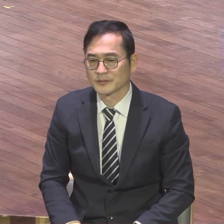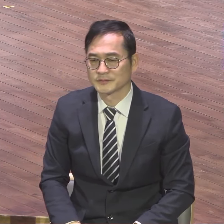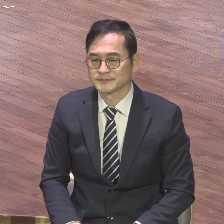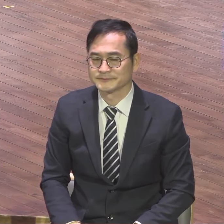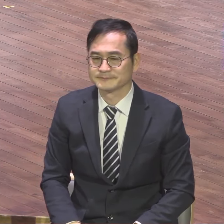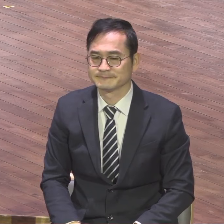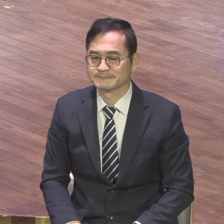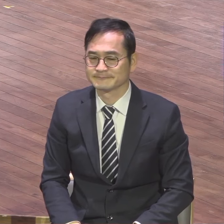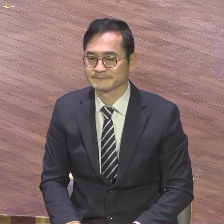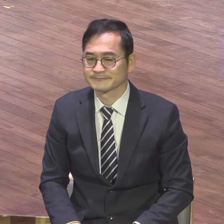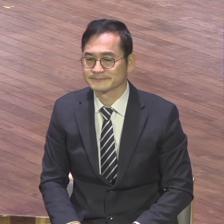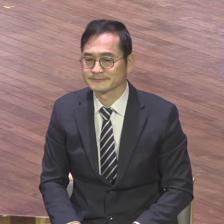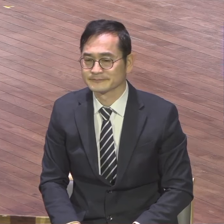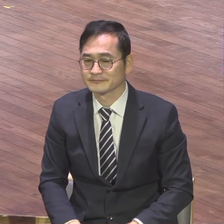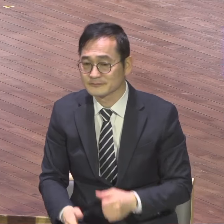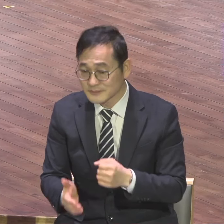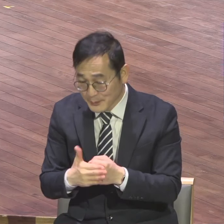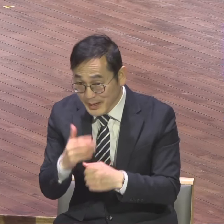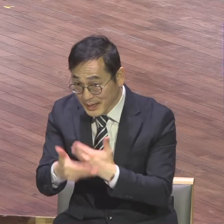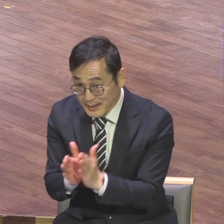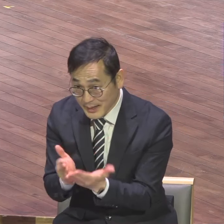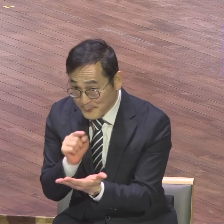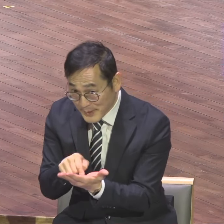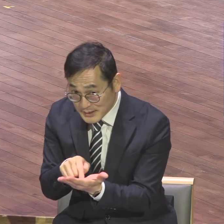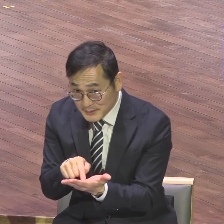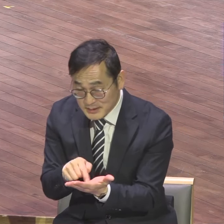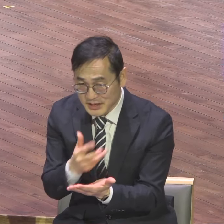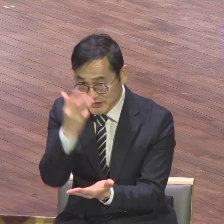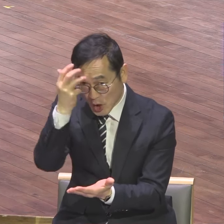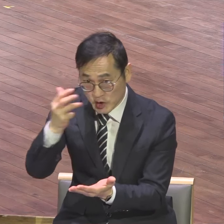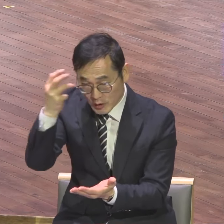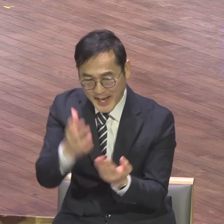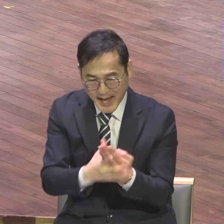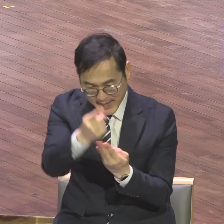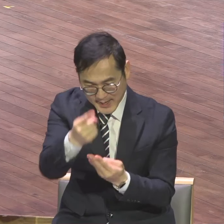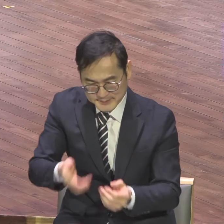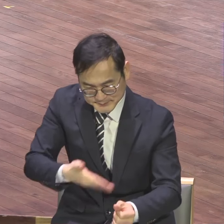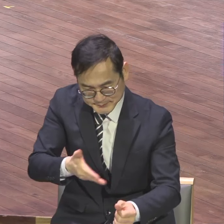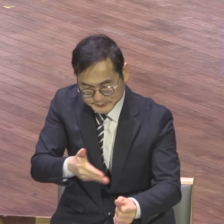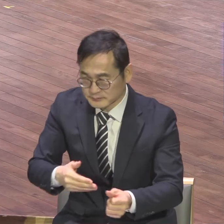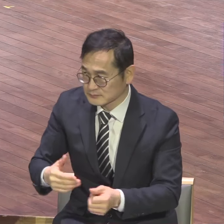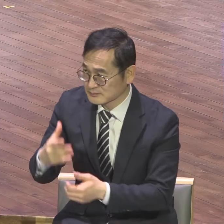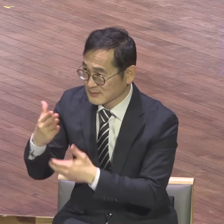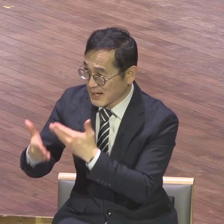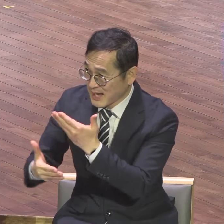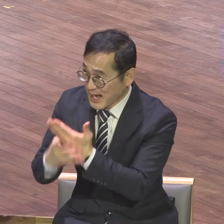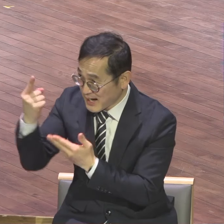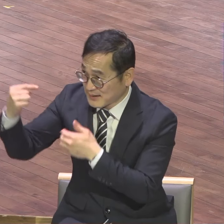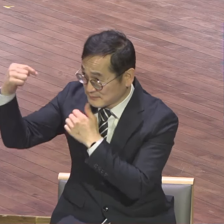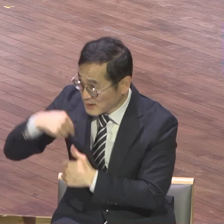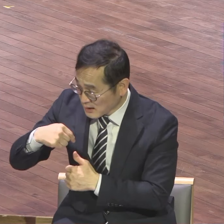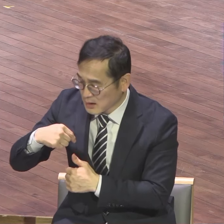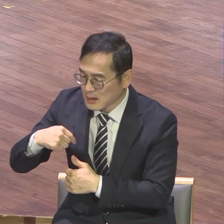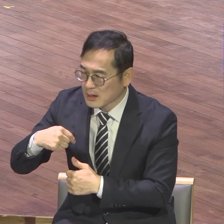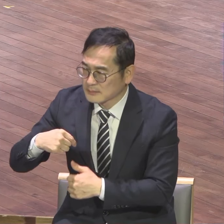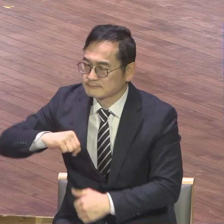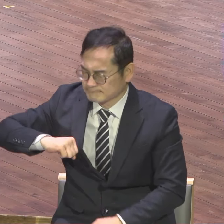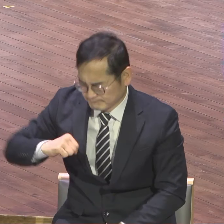힘써 지켜라. 그냥 지켜라. 아닙니다. 그냥 되는 게 아니에요. 힘써 지켜라.